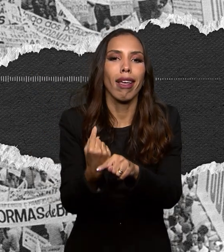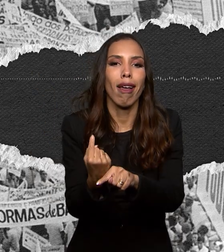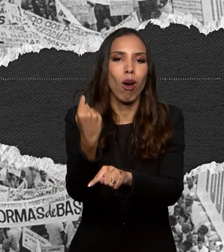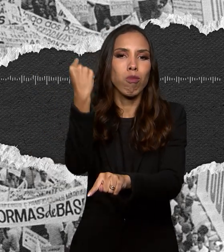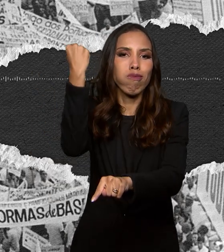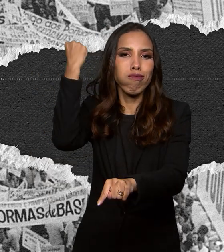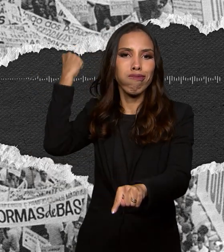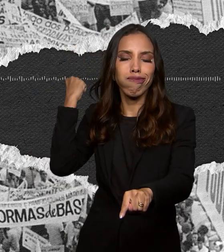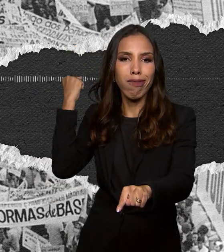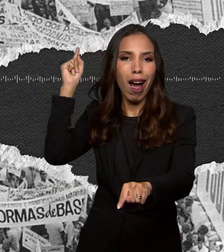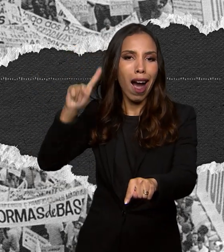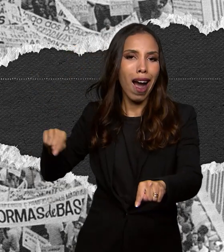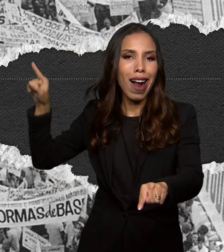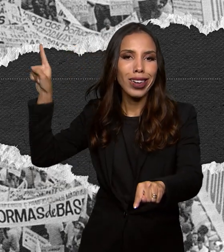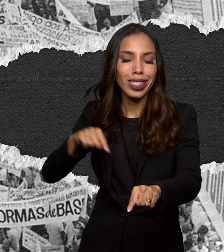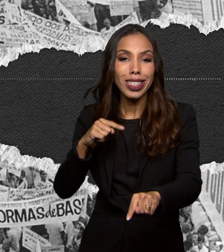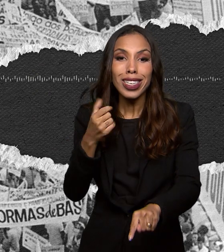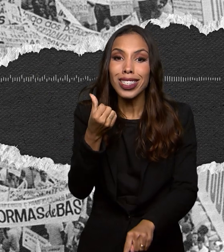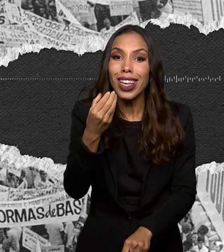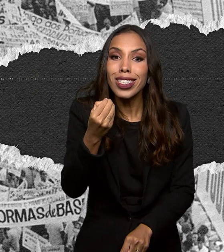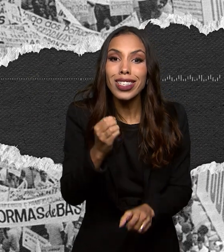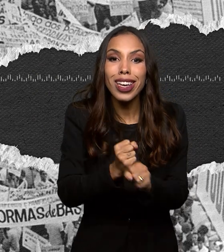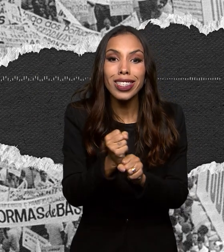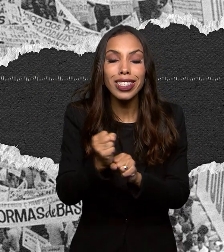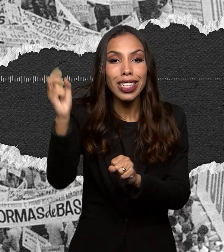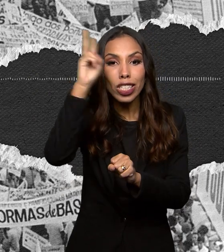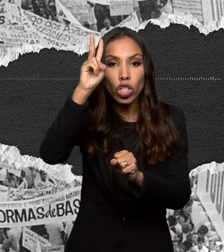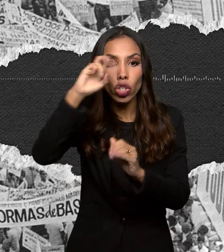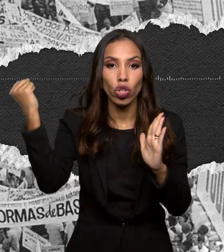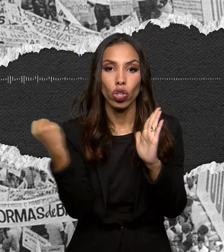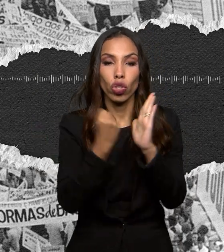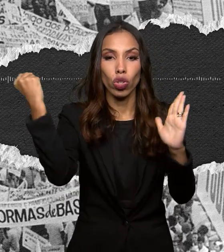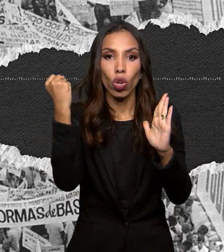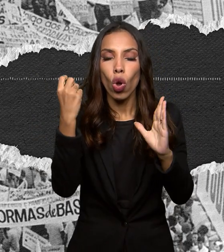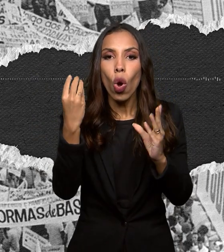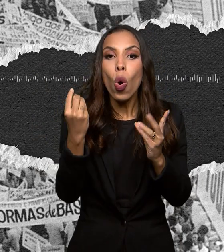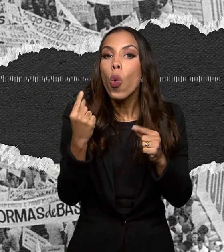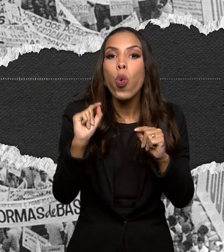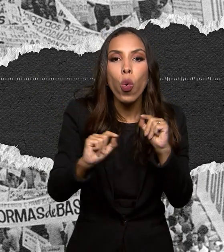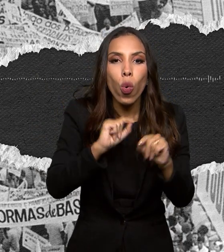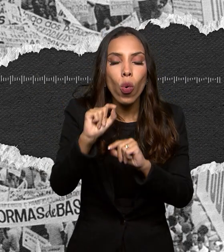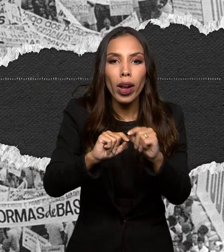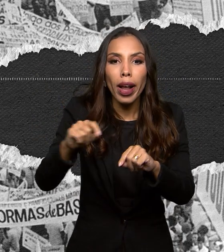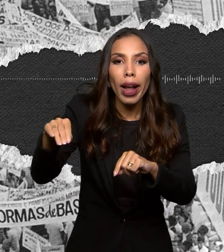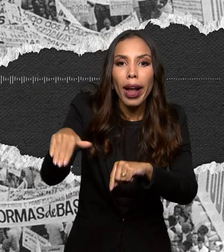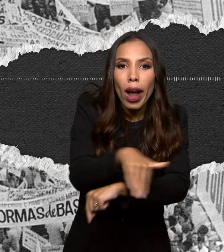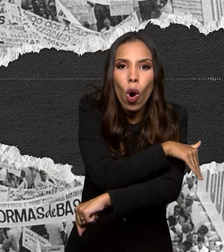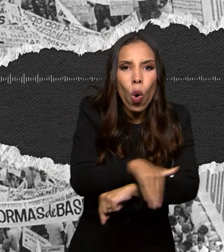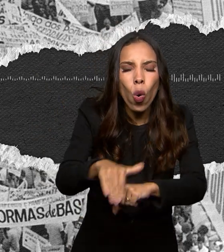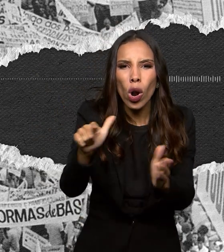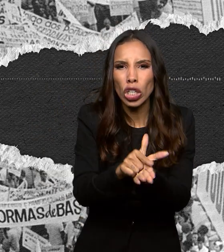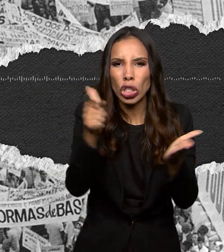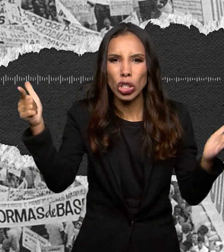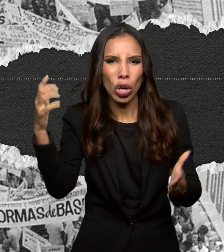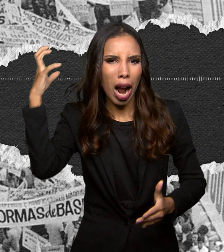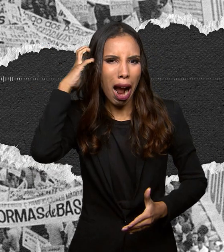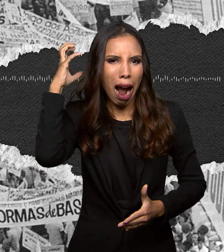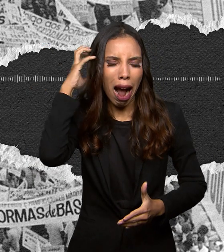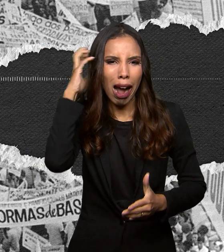entraram para a história. Foi o estopim de uma disputa travada nas ruas, jornais, rádios, palanques, plenários, discursos,